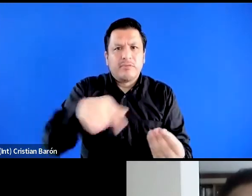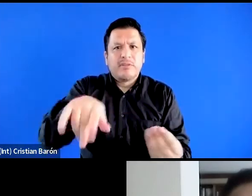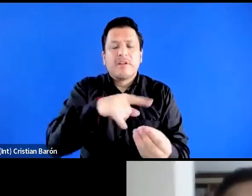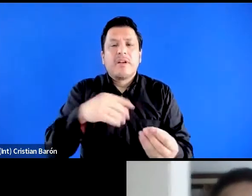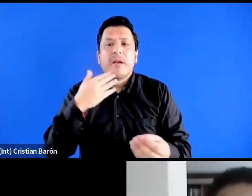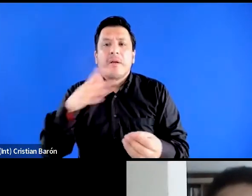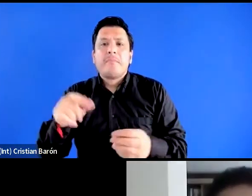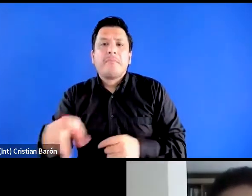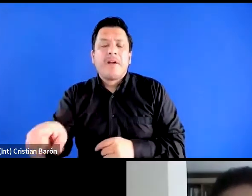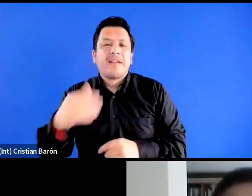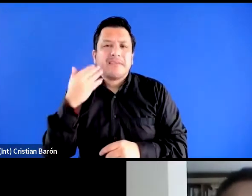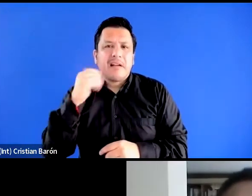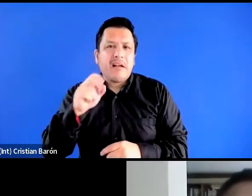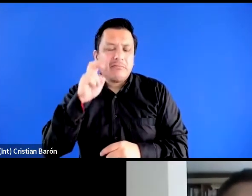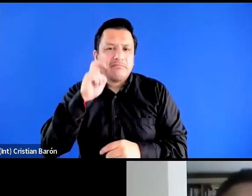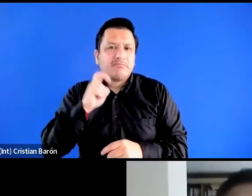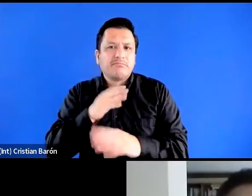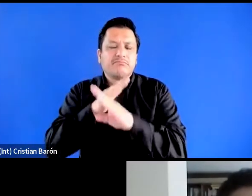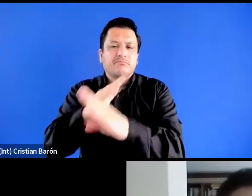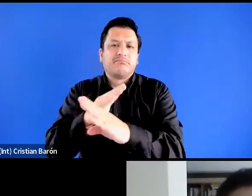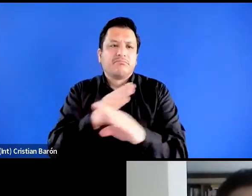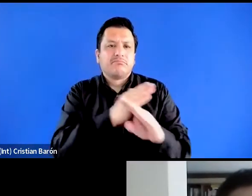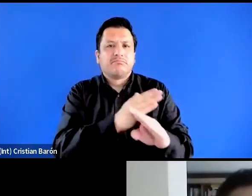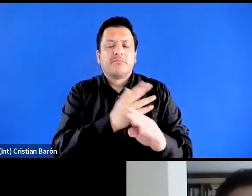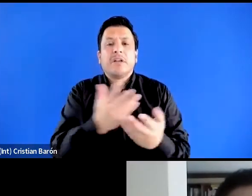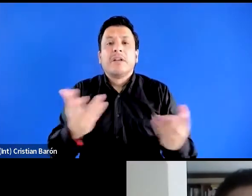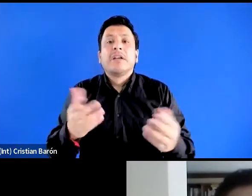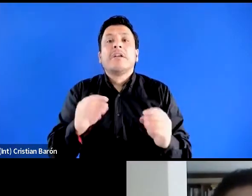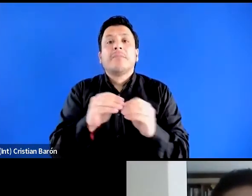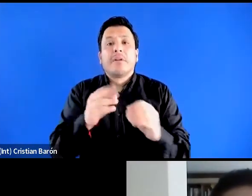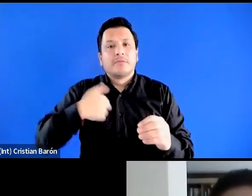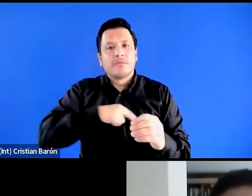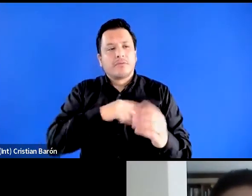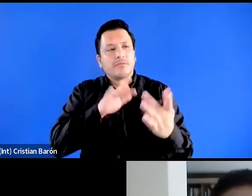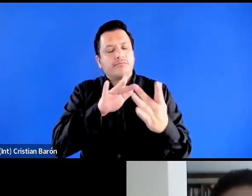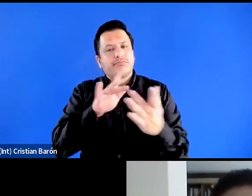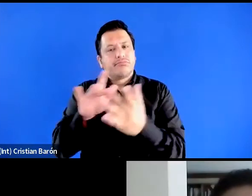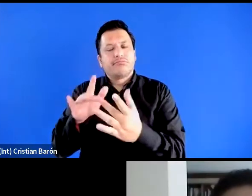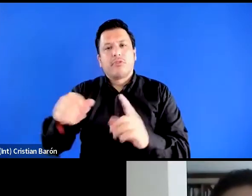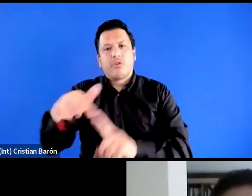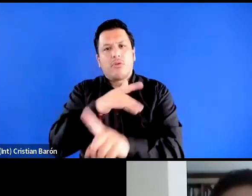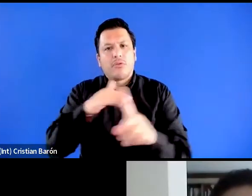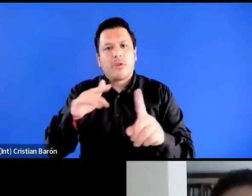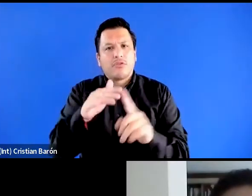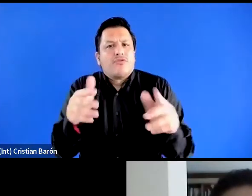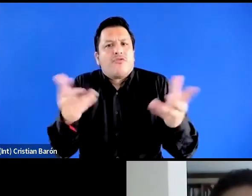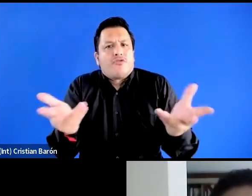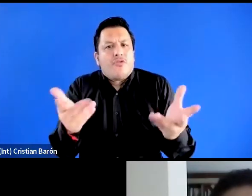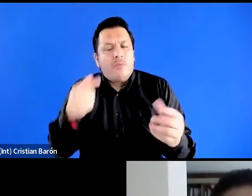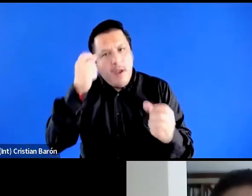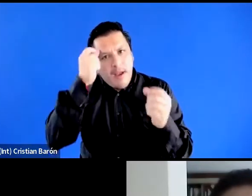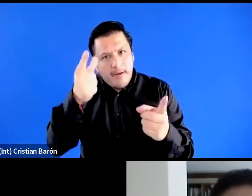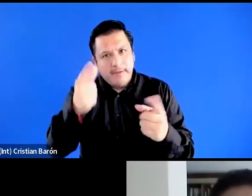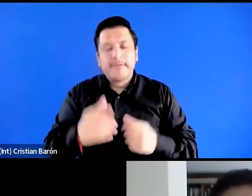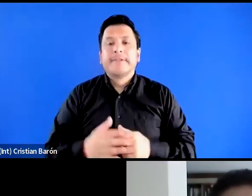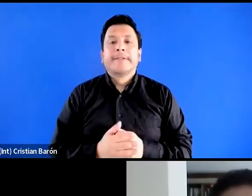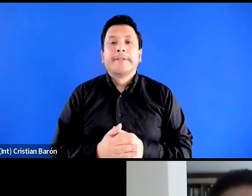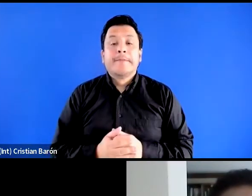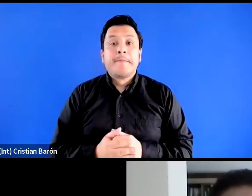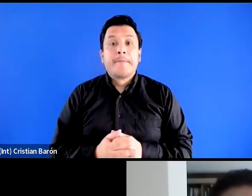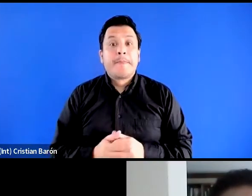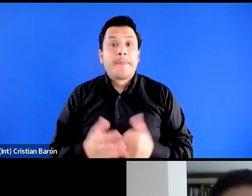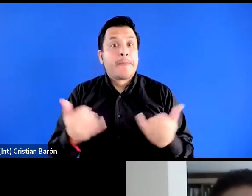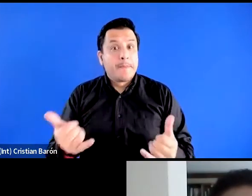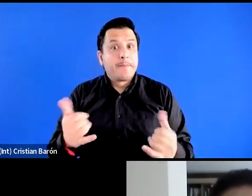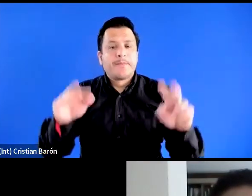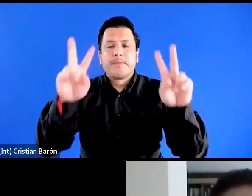y su pertinencia para entender nuestro contexto local con estos temas que están